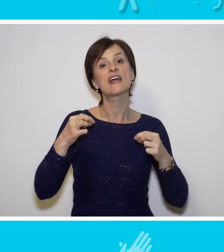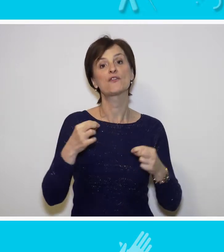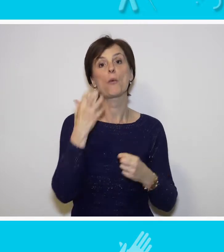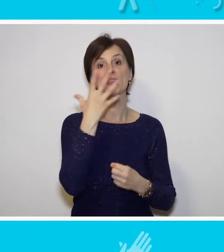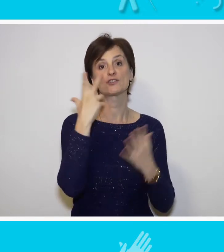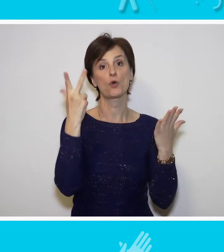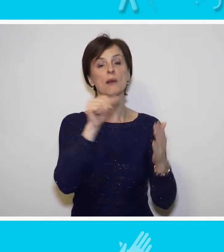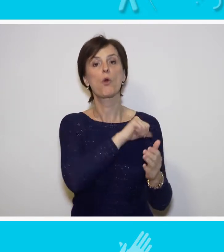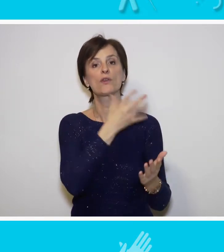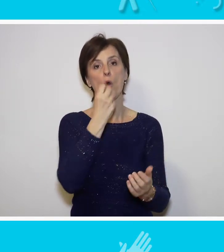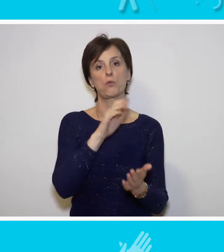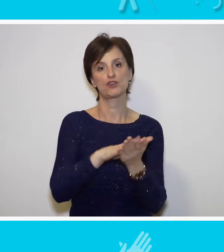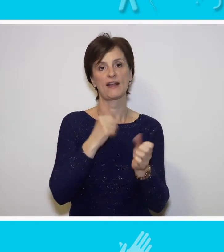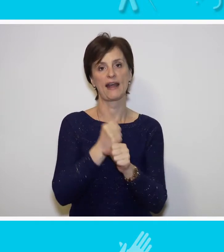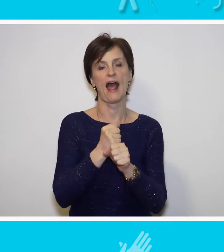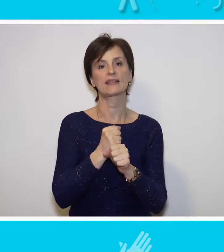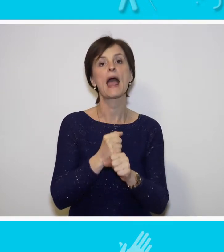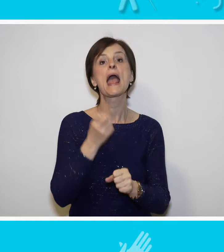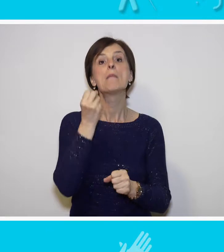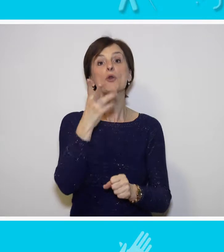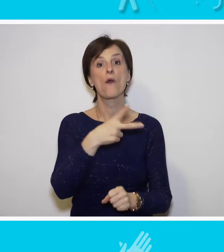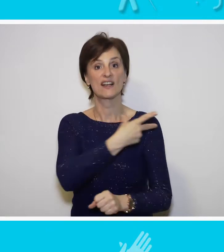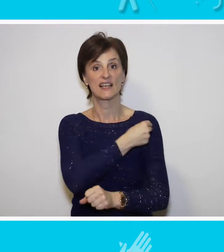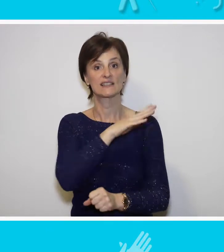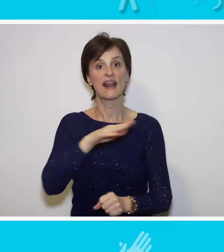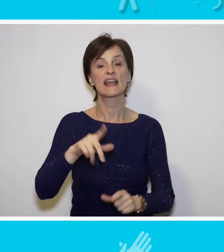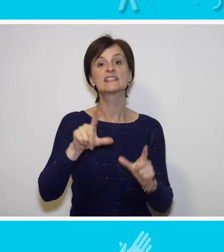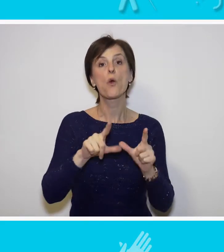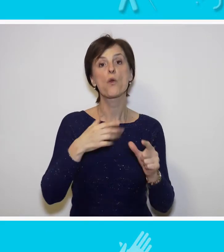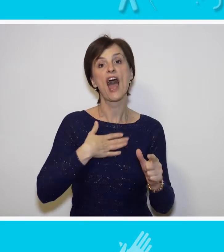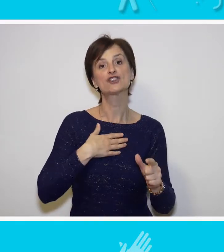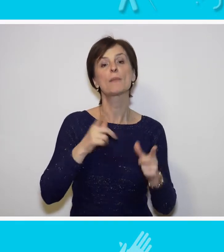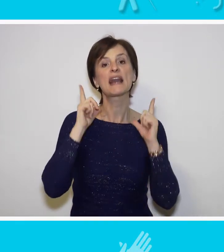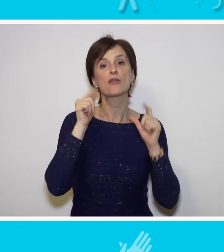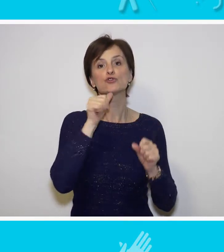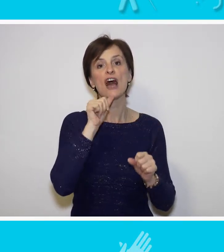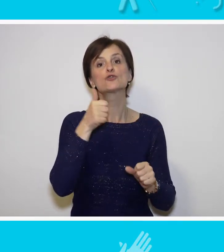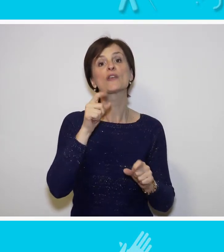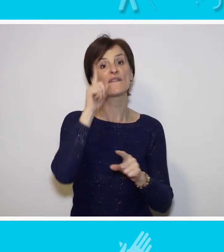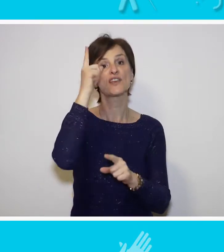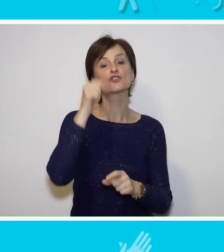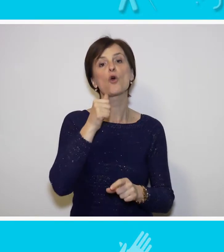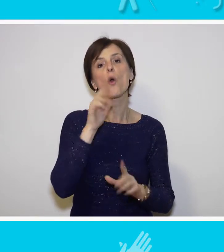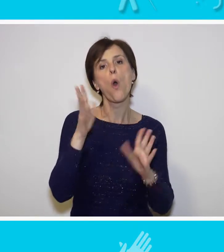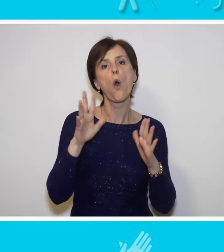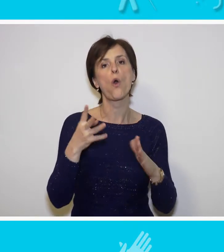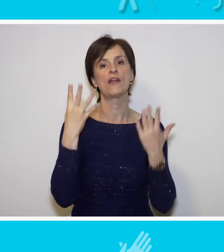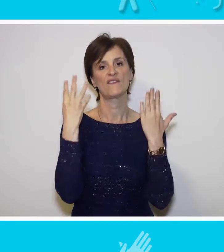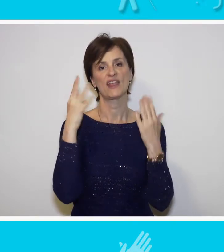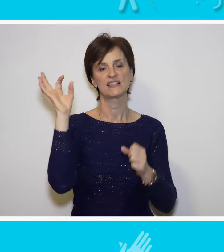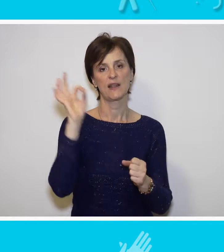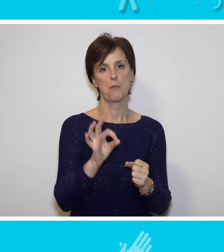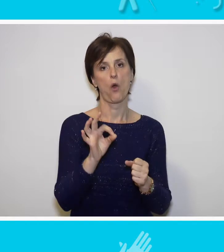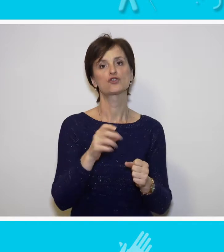godina od osnimanja. Broj vakcinisane dece u gradu Čačku je veoma visok i iznosi više od